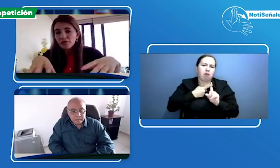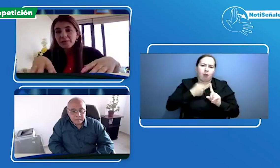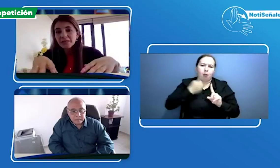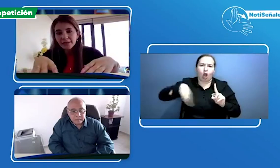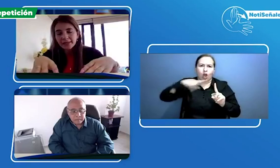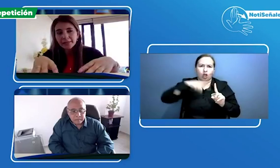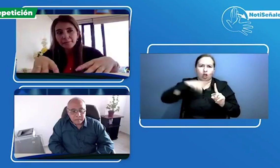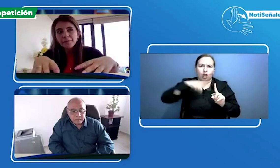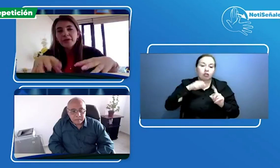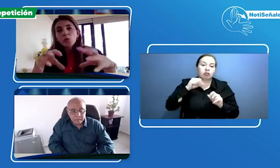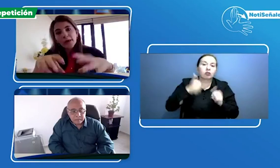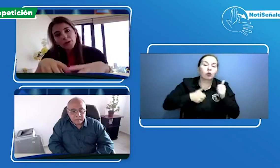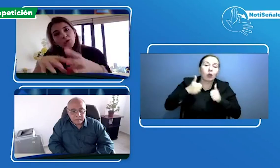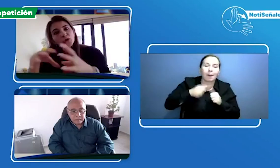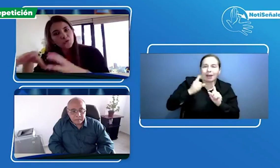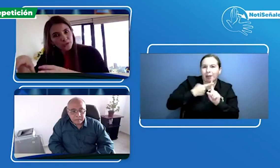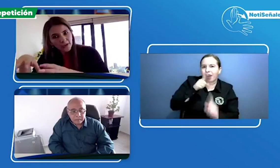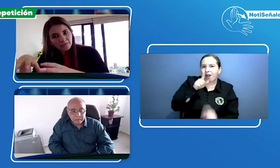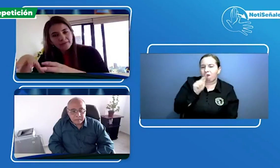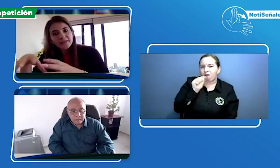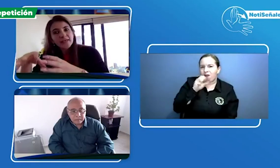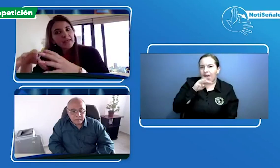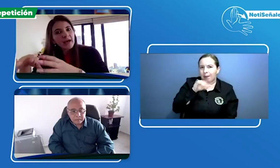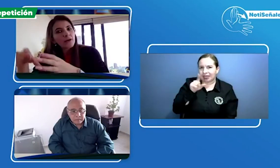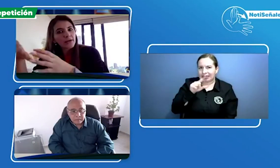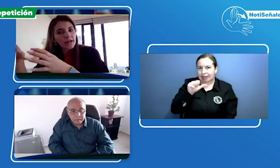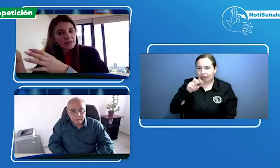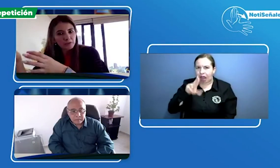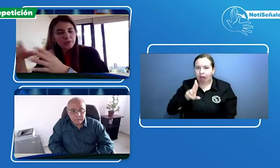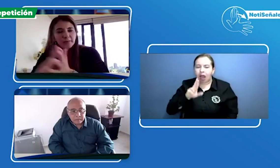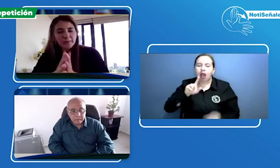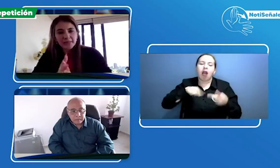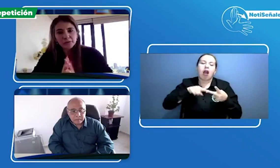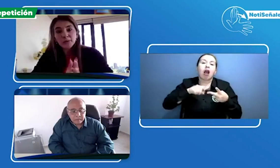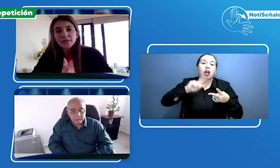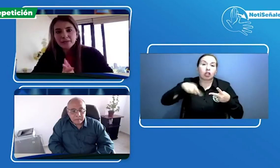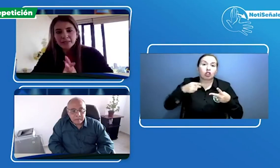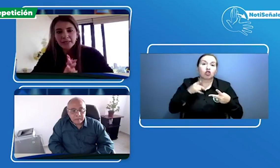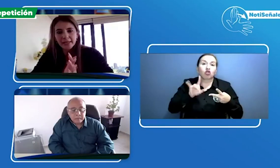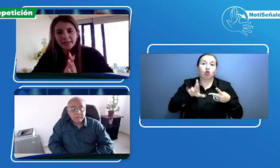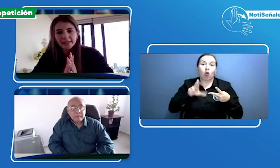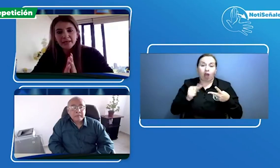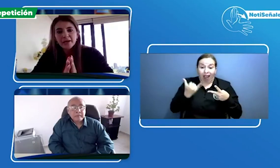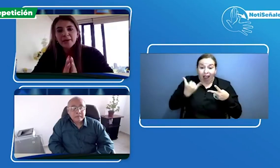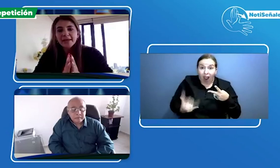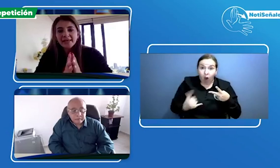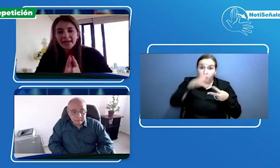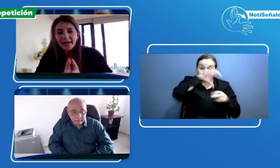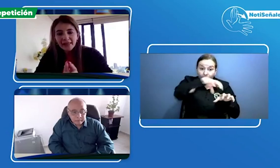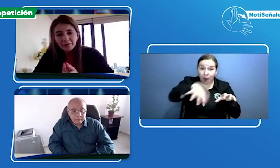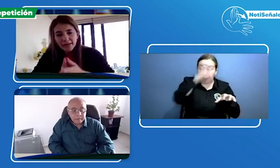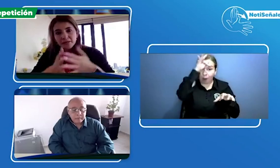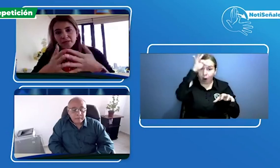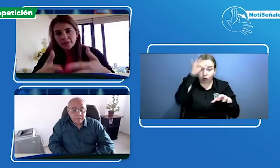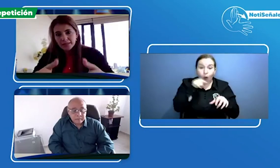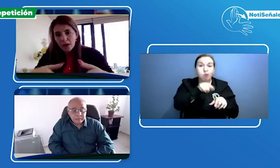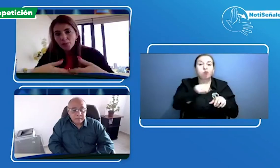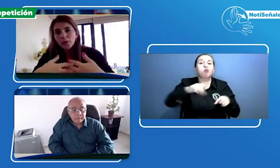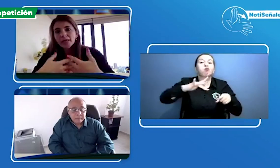para misionar luego con losura y ahora lo estamos implementando en nuestras clínicas para que cada vez sea un poquito